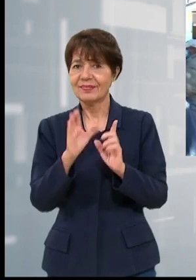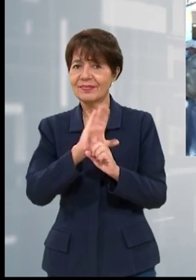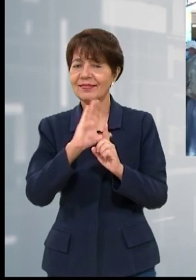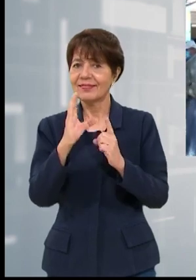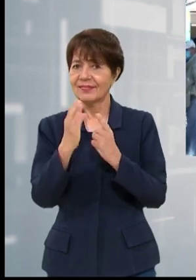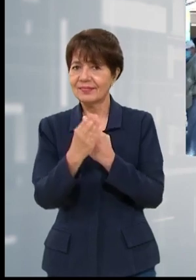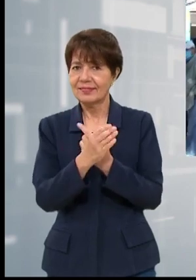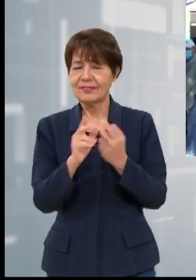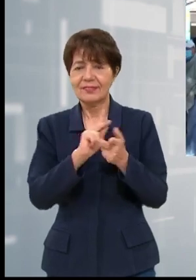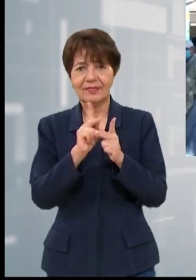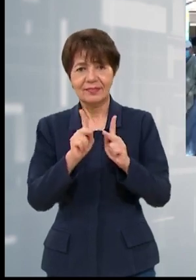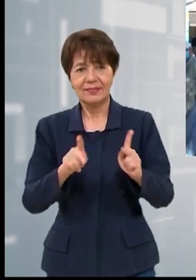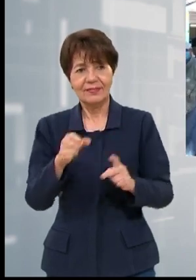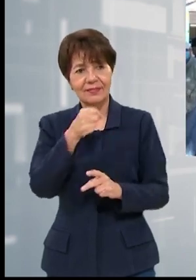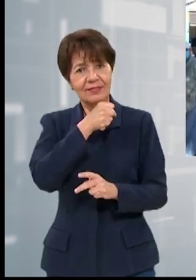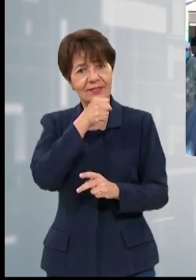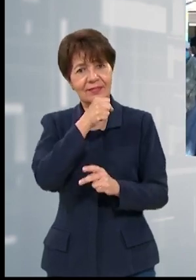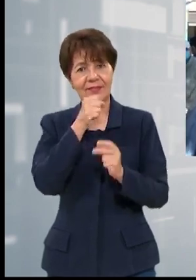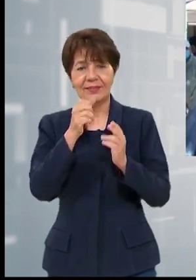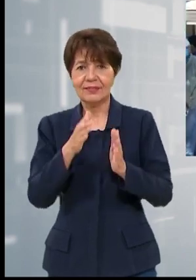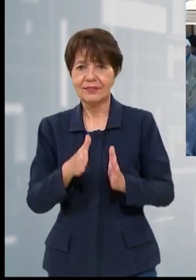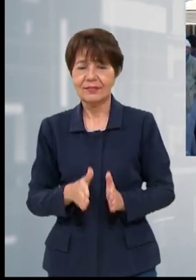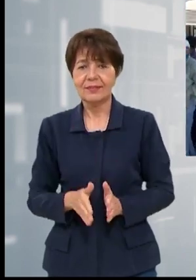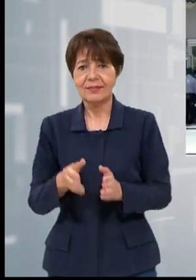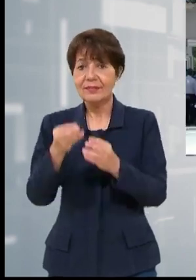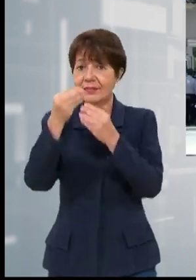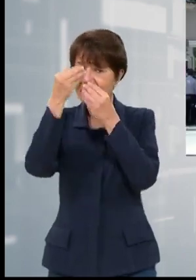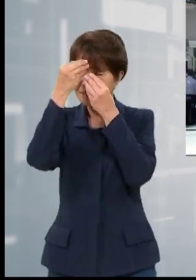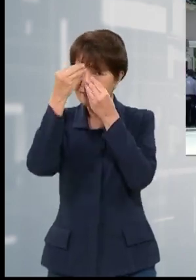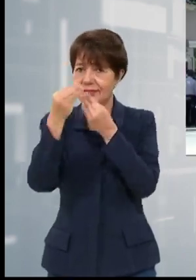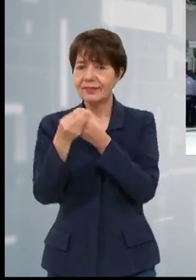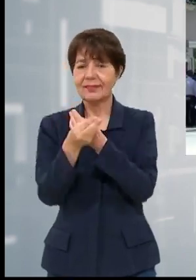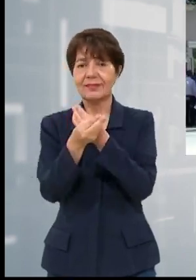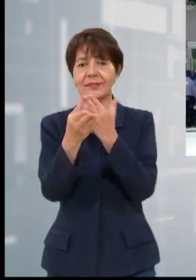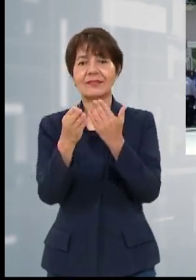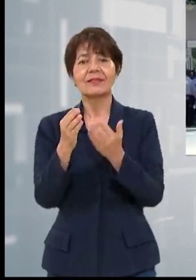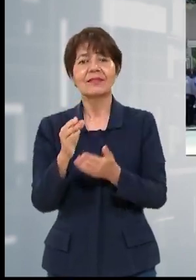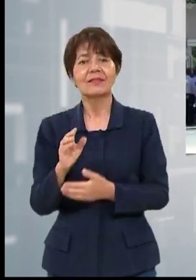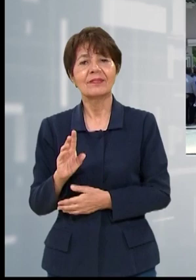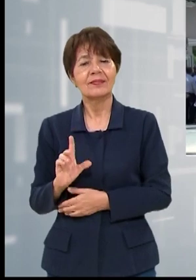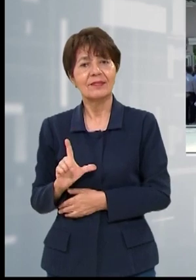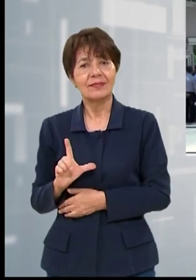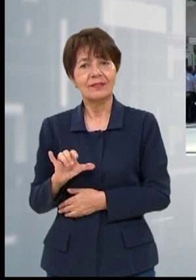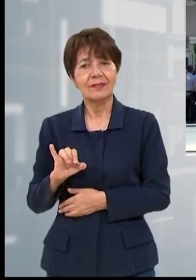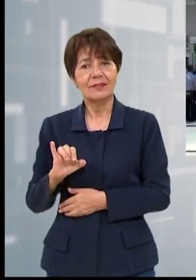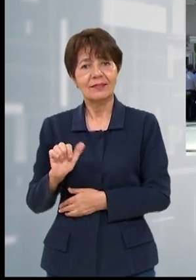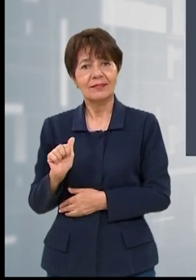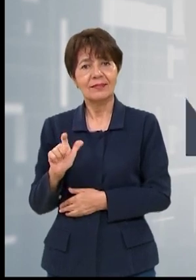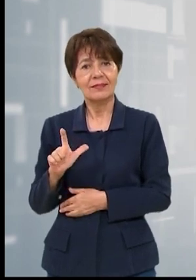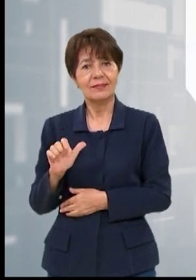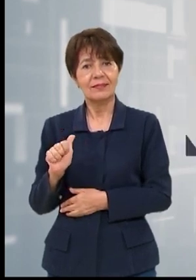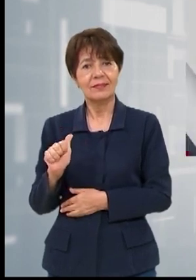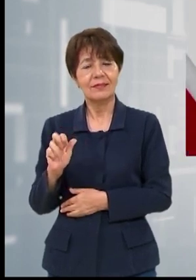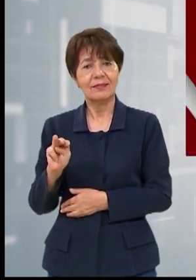fomentemos una cultura de paz. Con imágenes de Nelson Montes, les informó Lilian Flores.